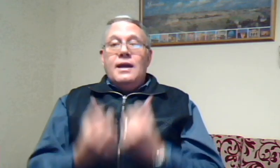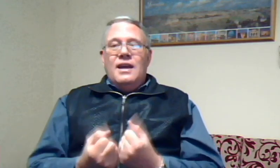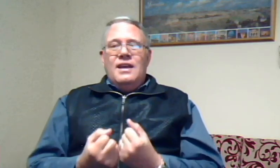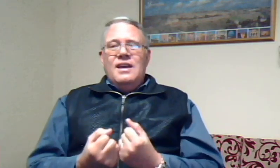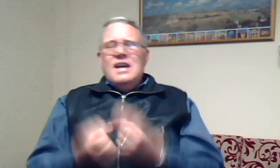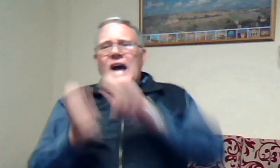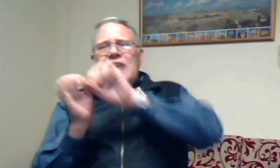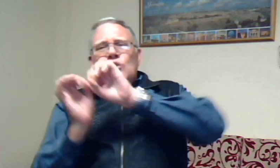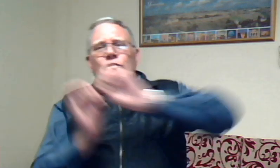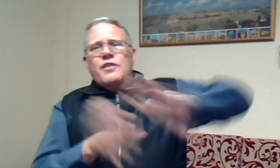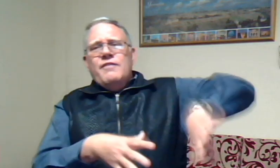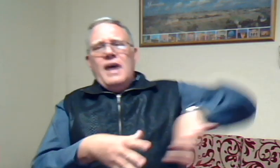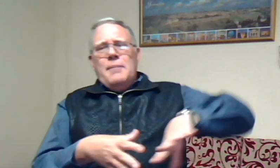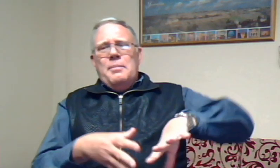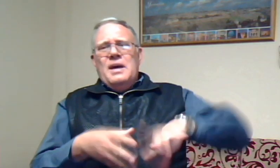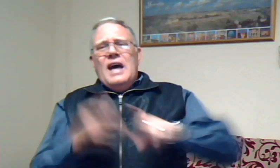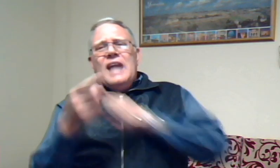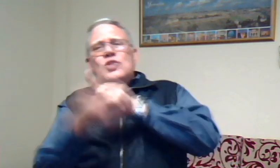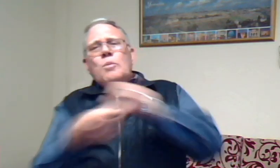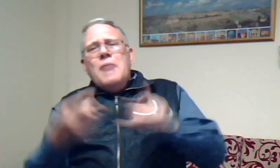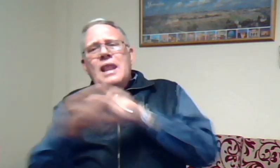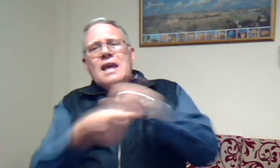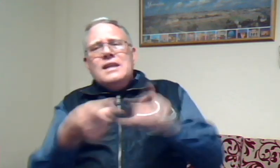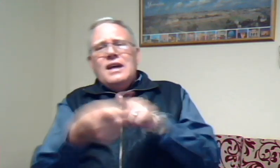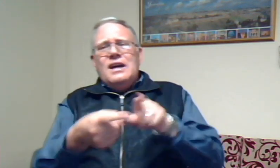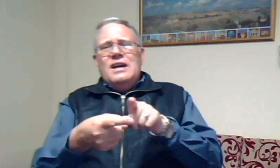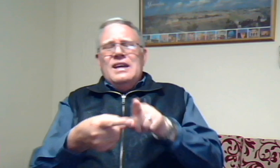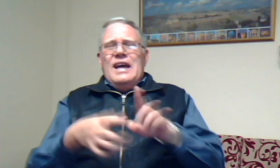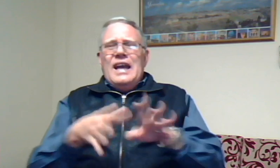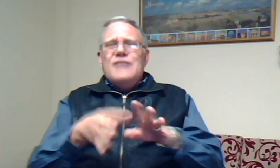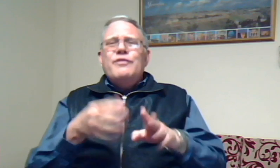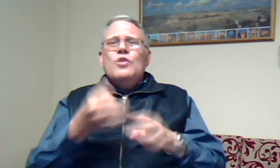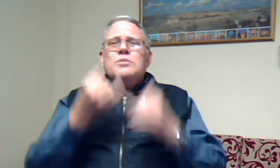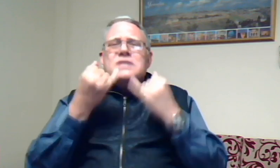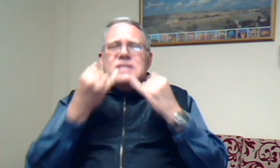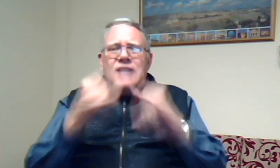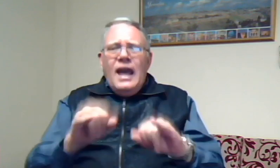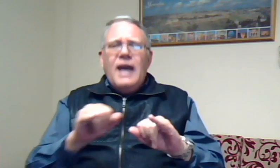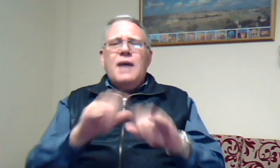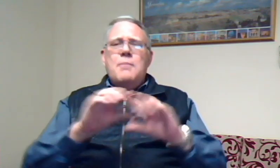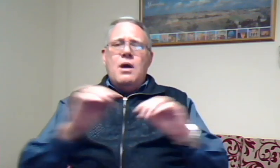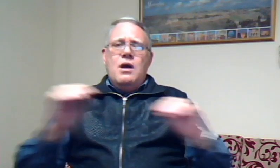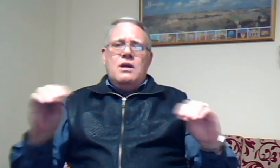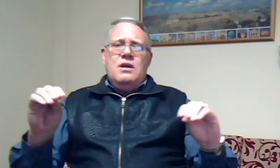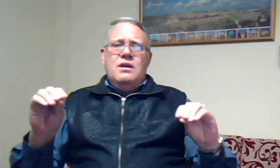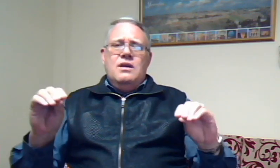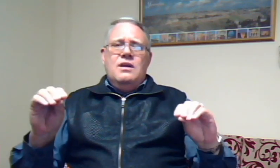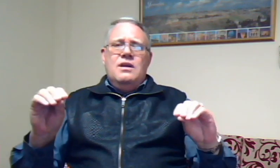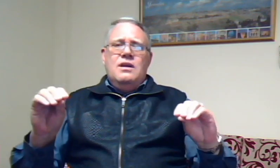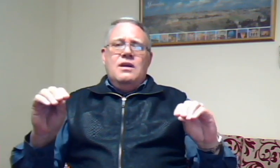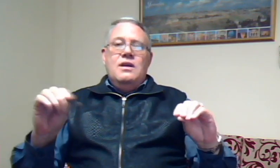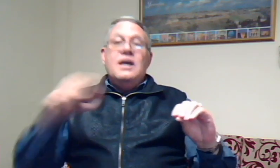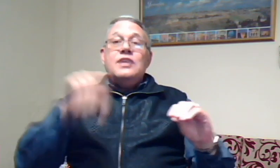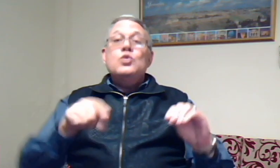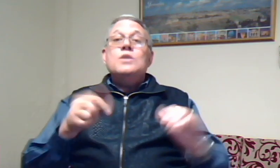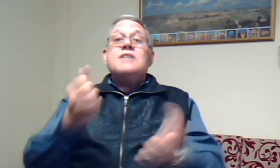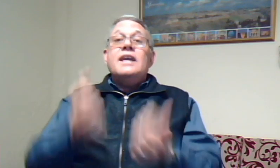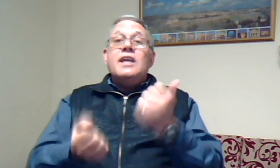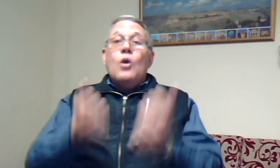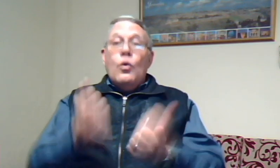Hy het hom verwerp Hy het hom beledig Hy het vir hom sleg gemaakt Toos hy in die hof